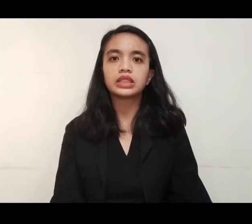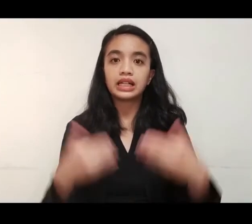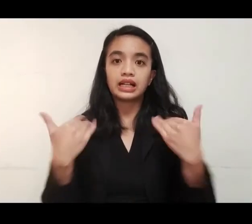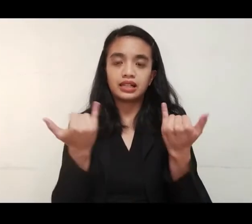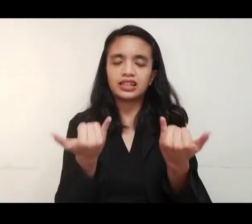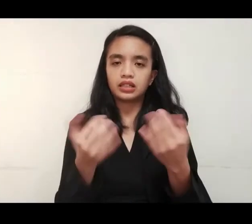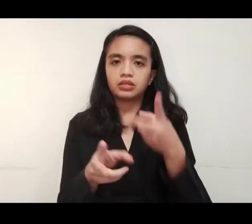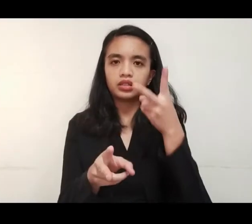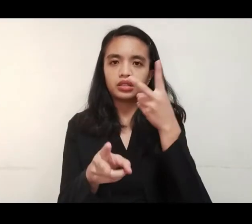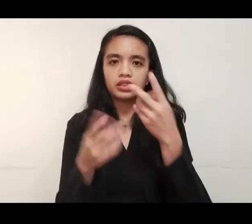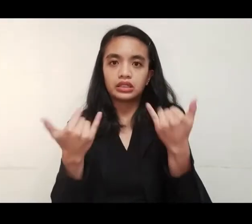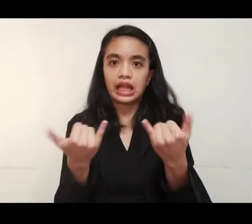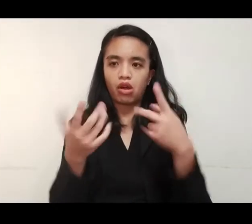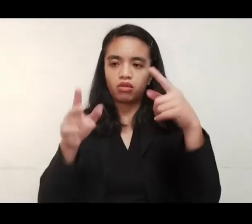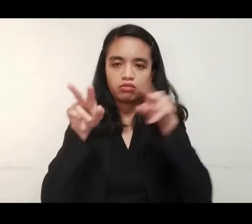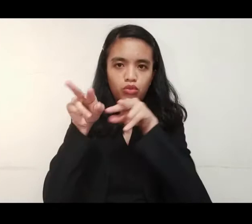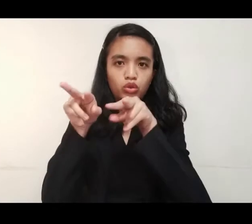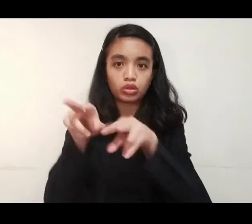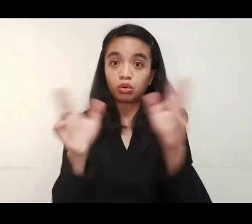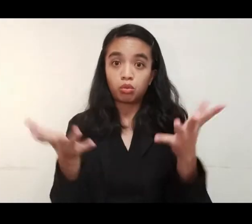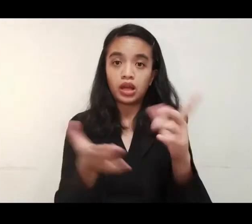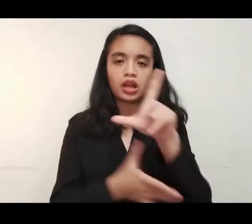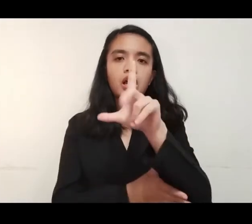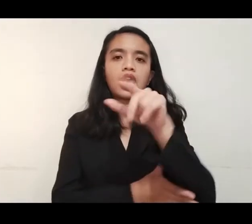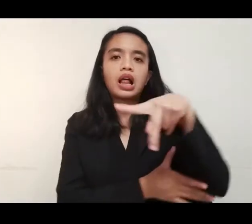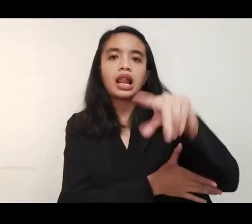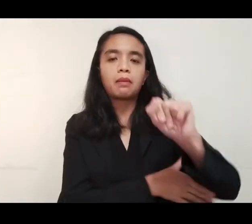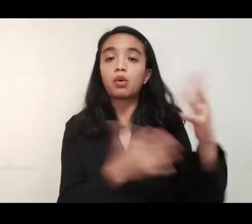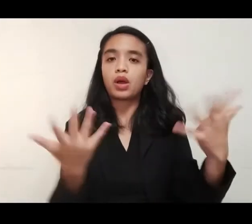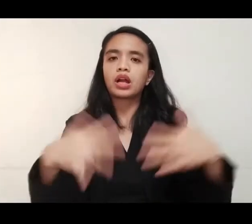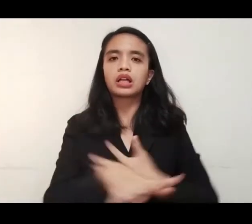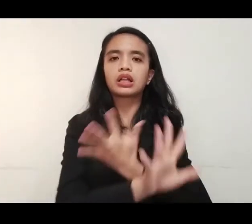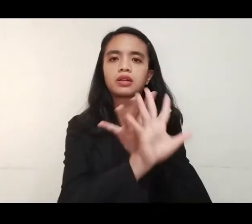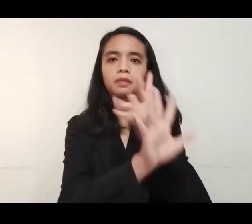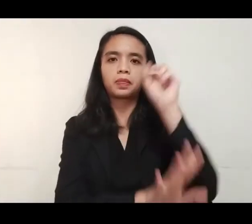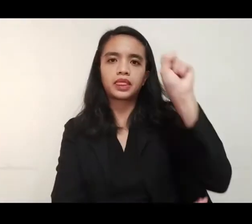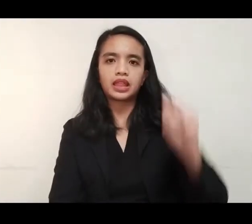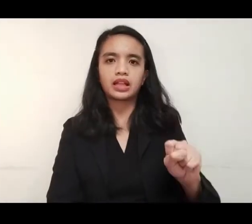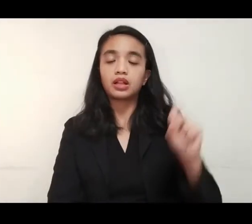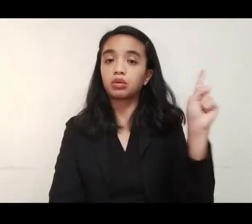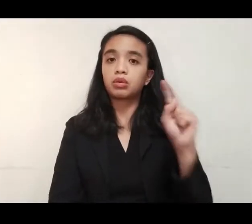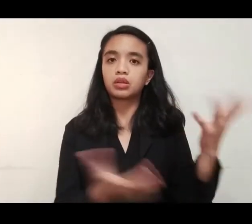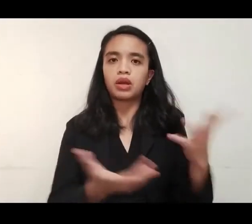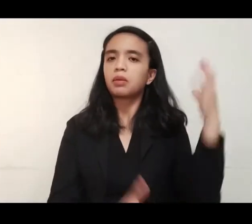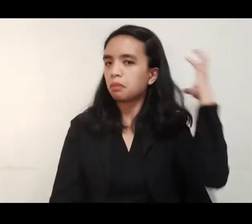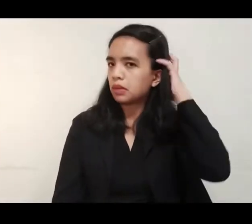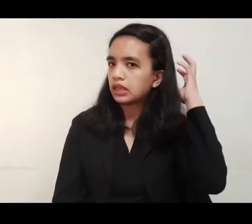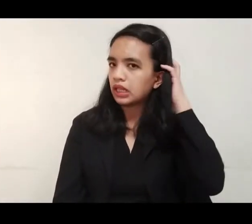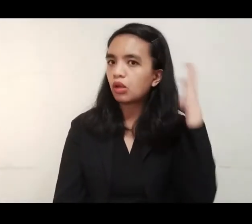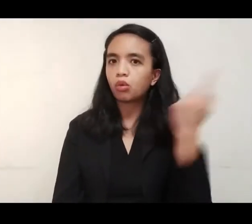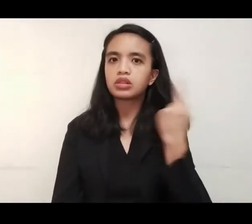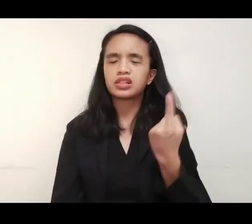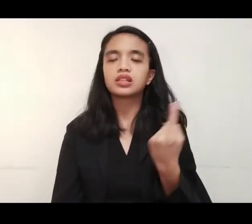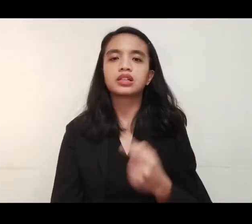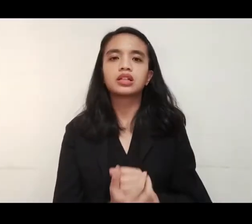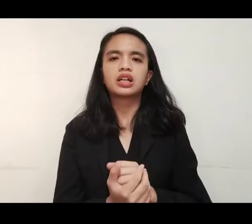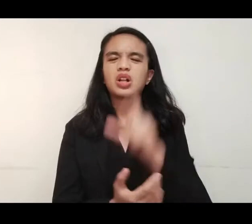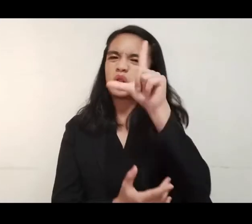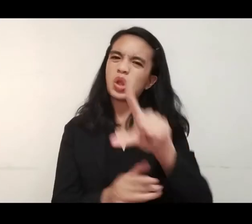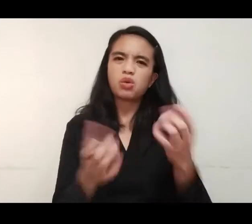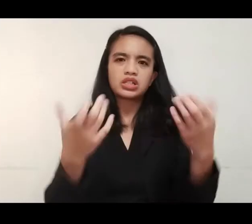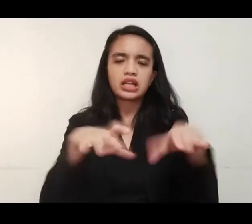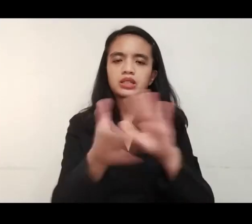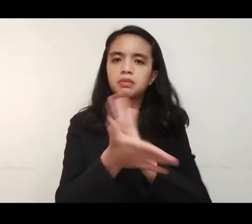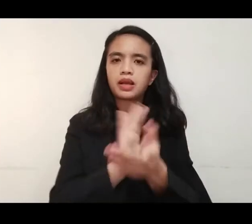Mga kapuso, may binabantayang low-pressure area ngayon sa silangang bahagi ng Davao del Sur. Nakaka-apekto lamang ito sa Mindanao.